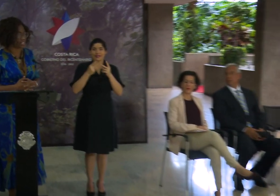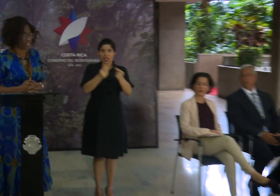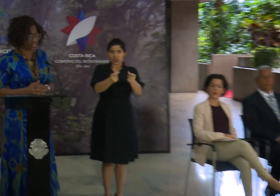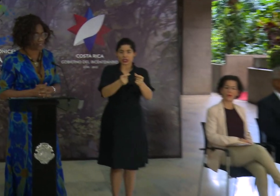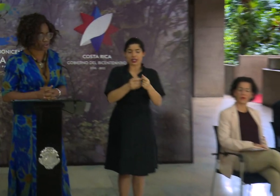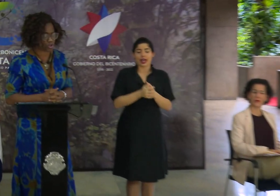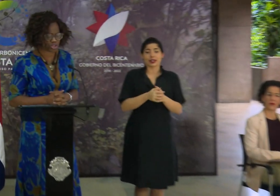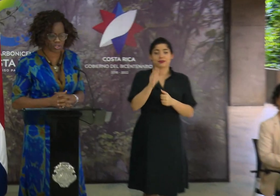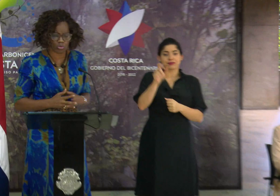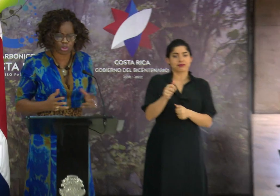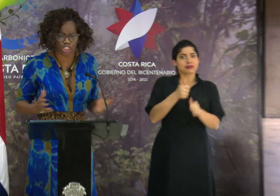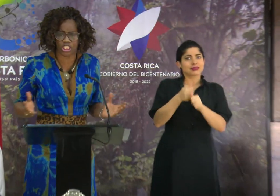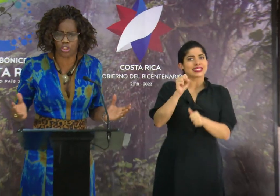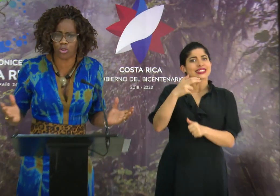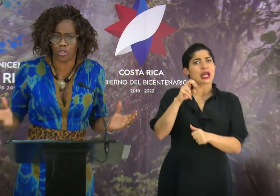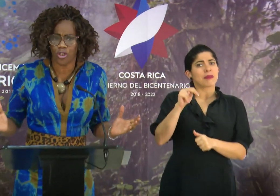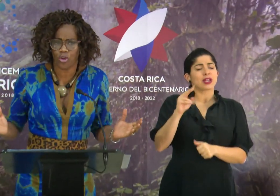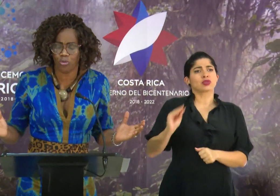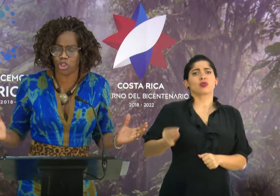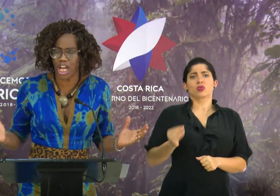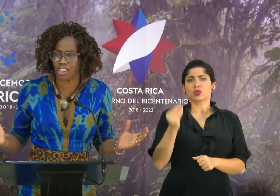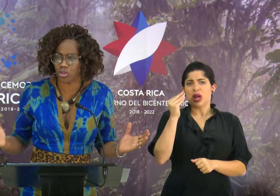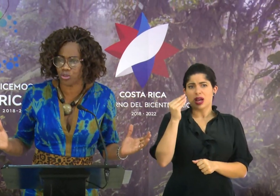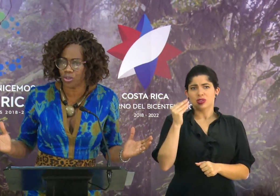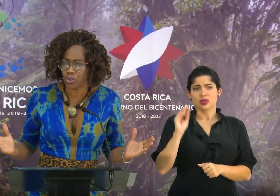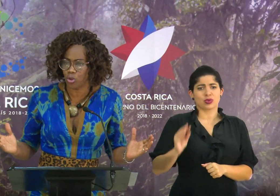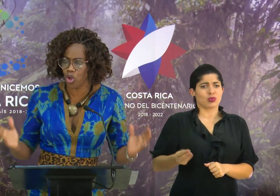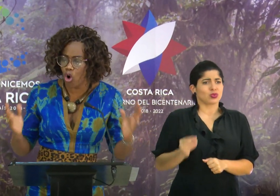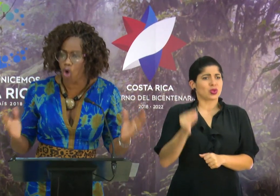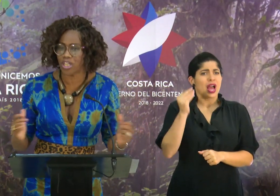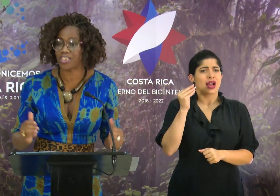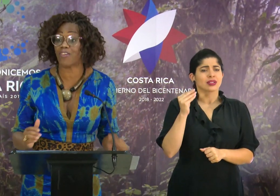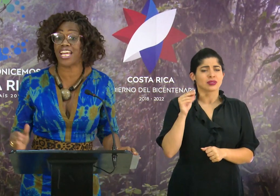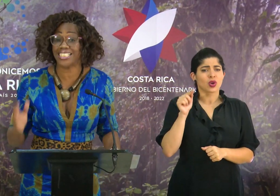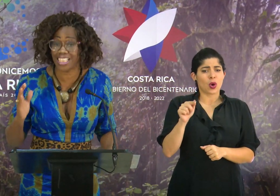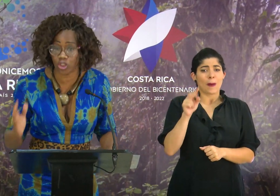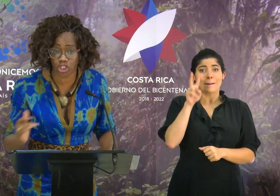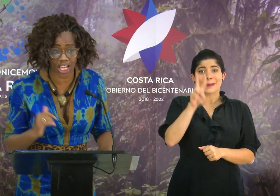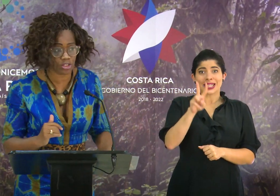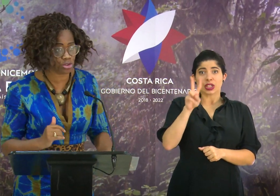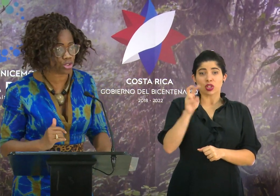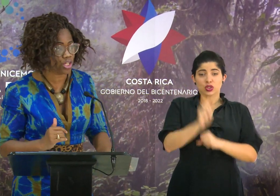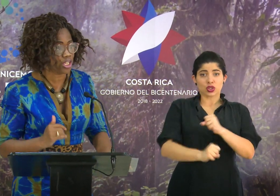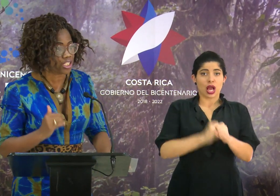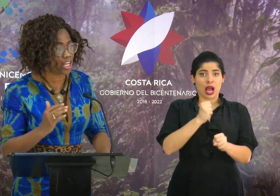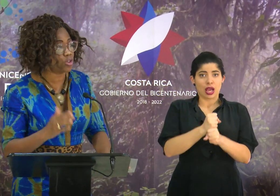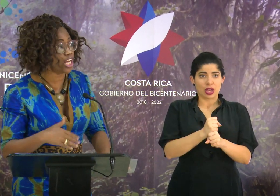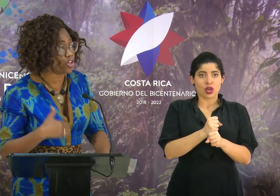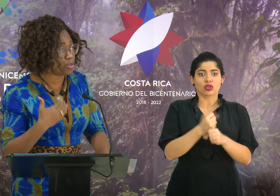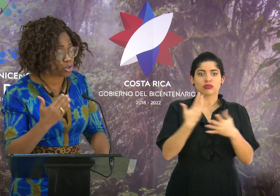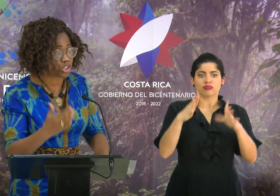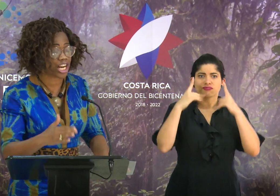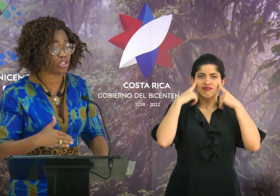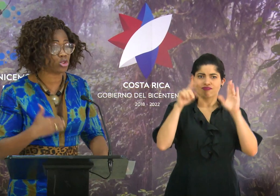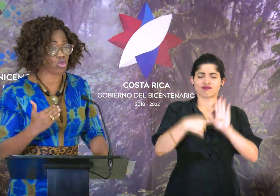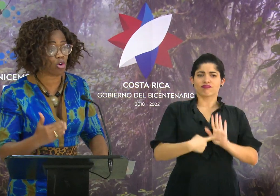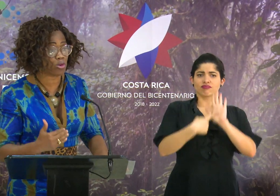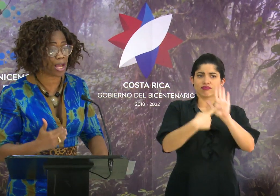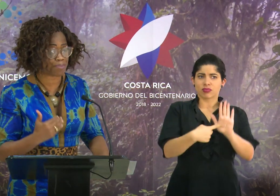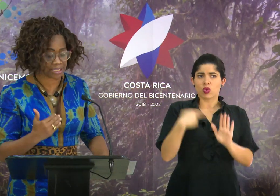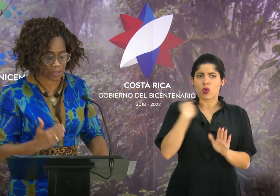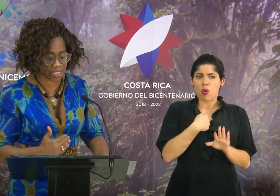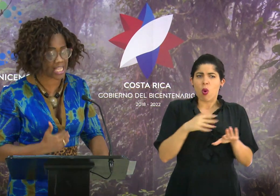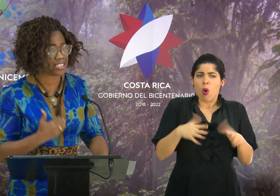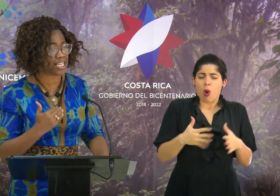es entonces un muchachito, un muchacho, un joven de 22 años que ha logrado demostrarnos